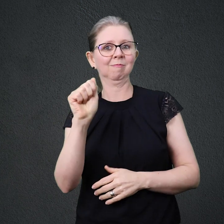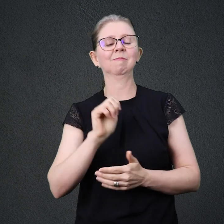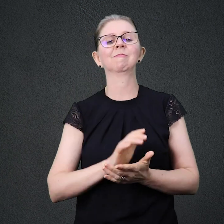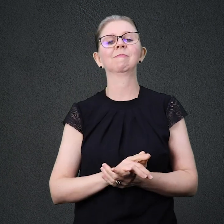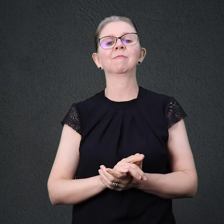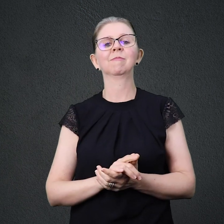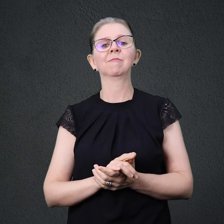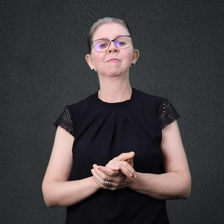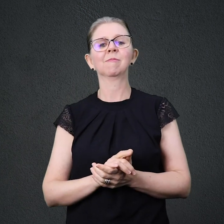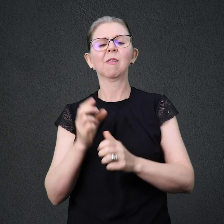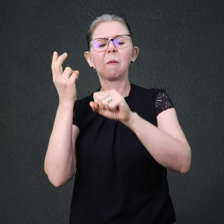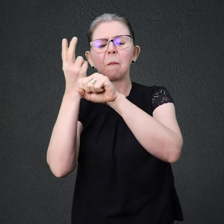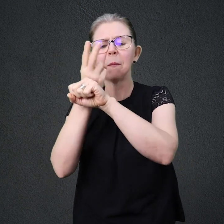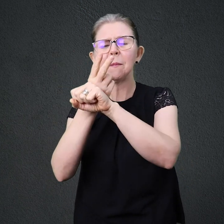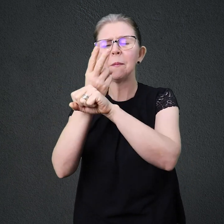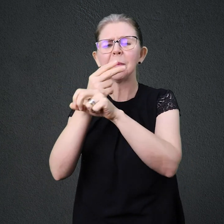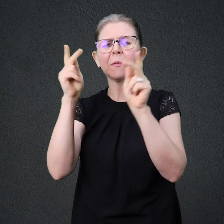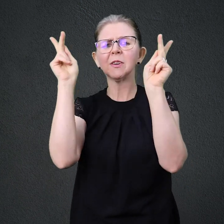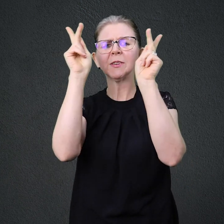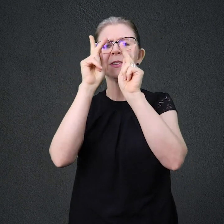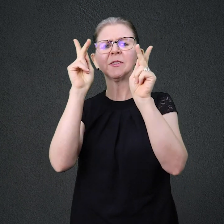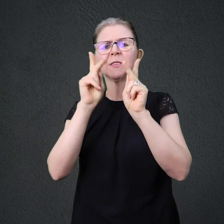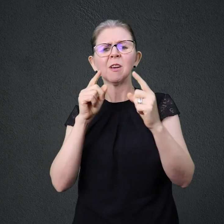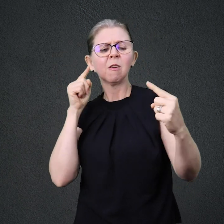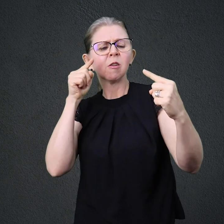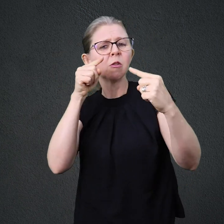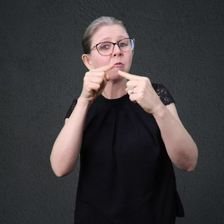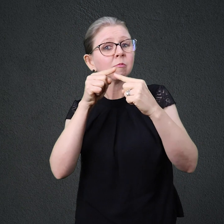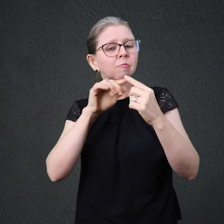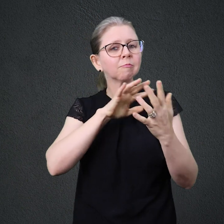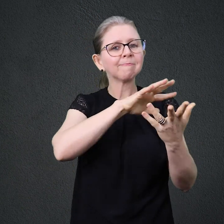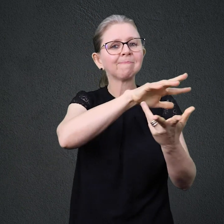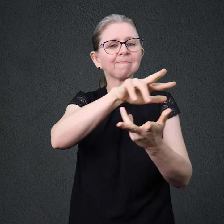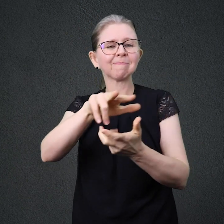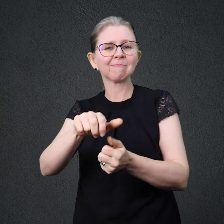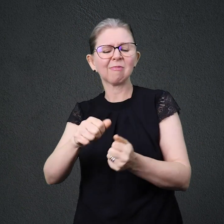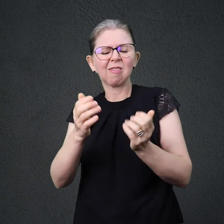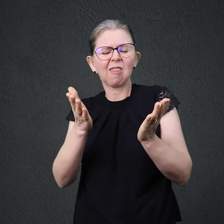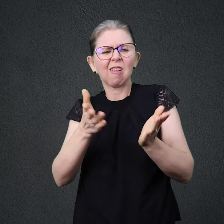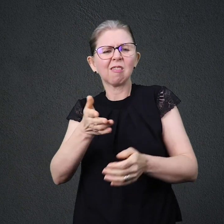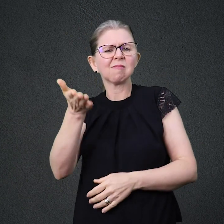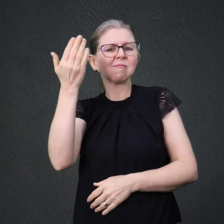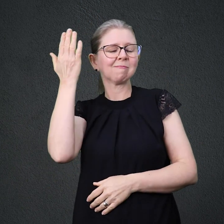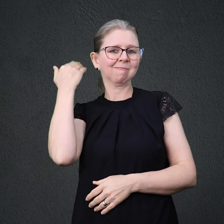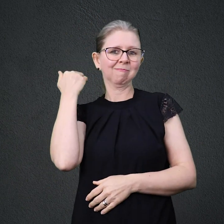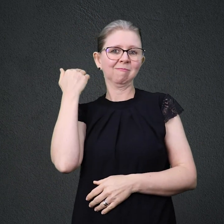A busca pela paz tem sido o objetivo da humanidade desde o começo dos tempos Pois não é possível viver